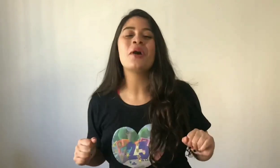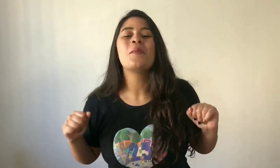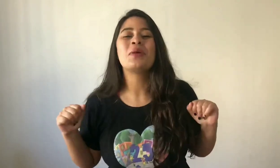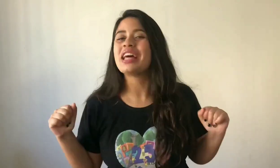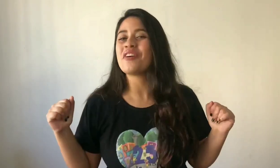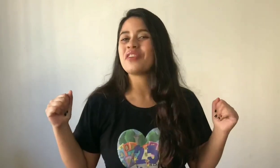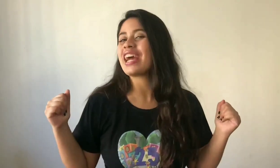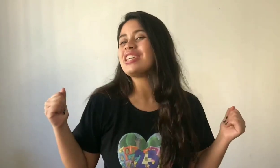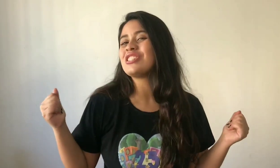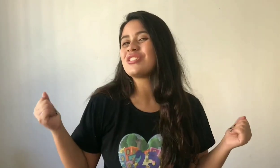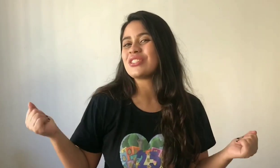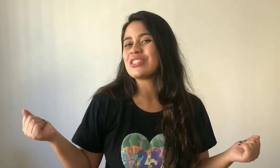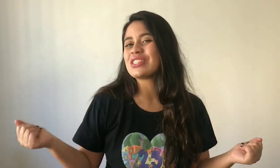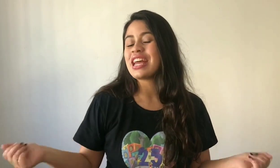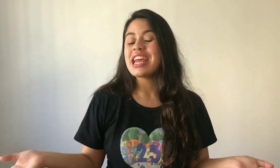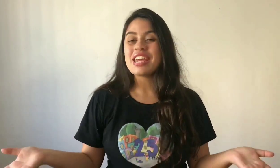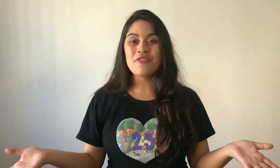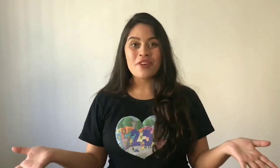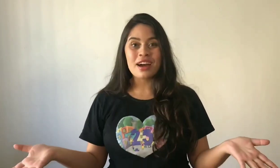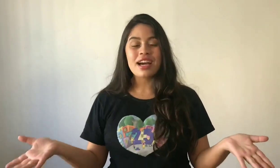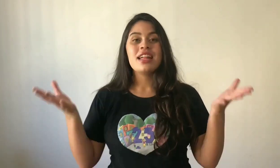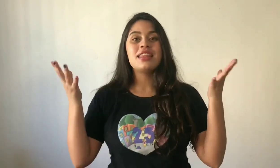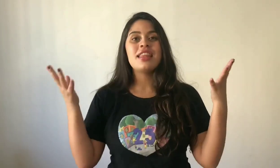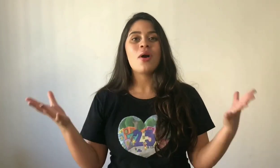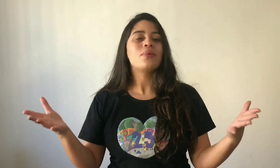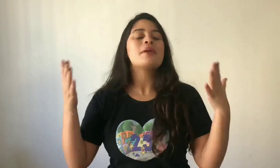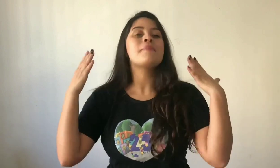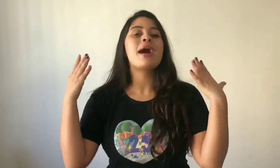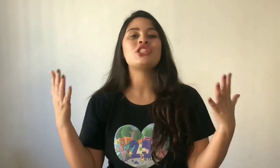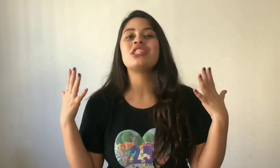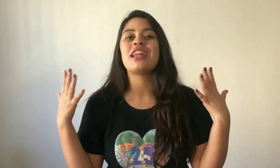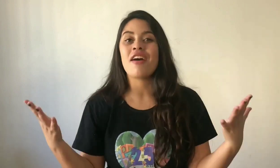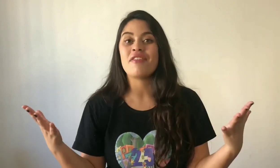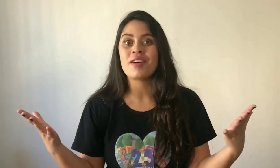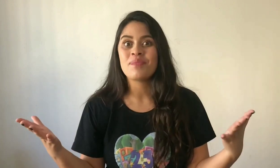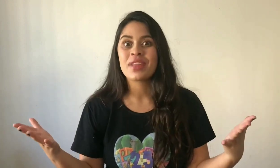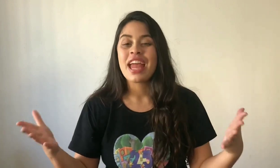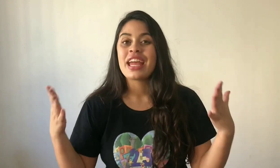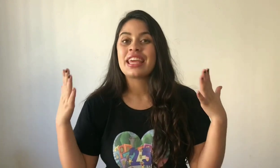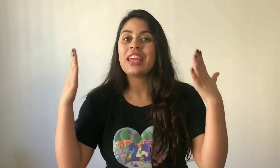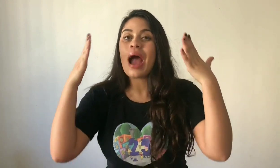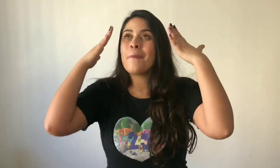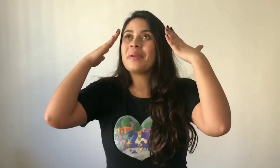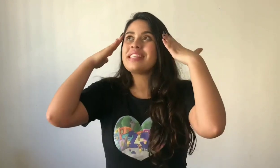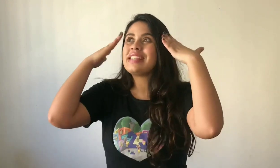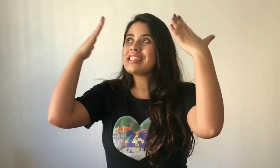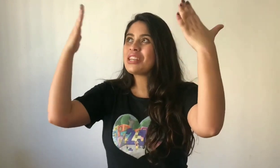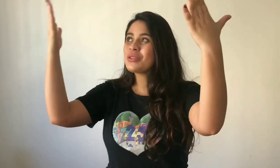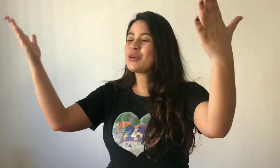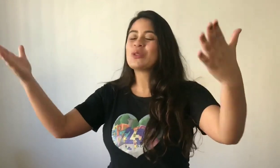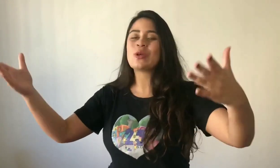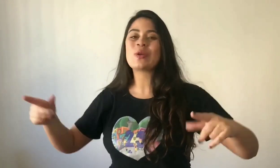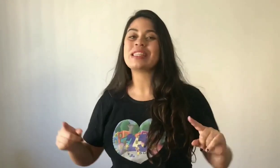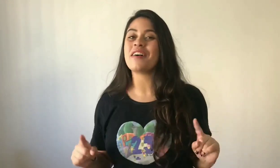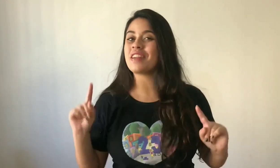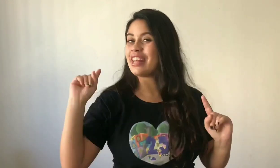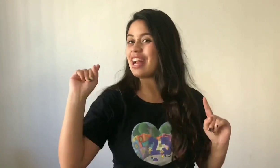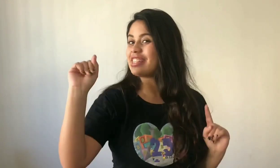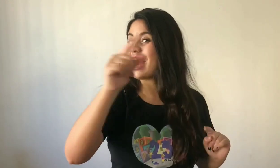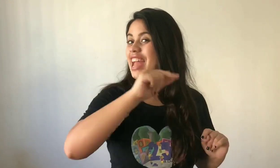puderam ficar juntos. Ivan não imaginava que a princesa dos seus sonhos, na verdade, era a